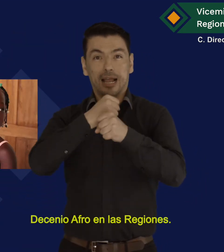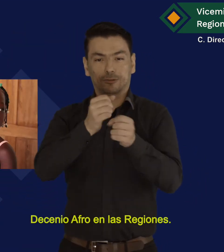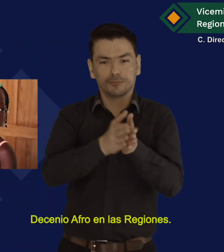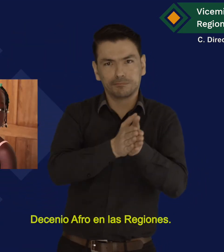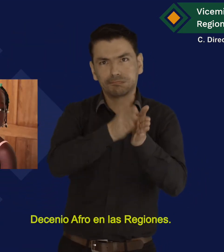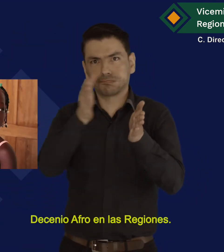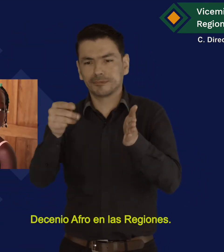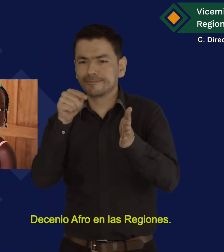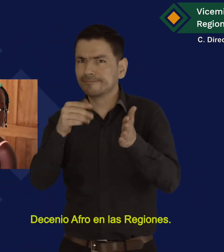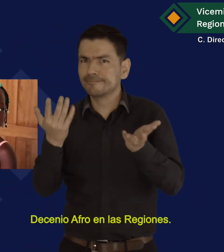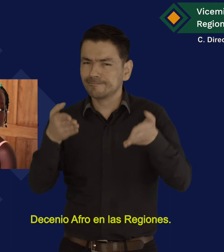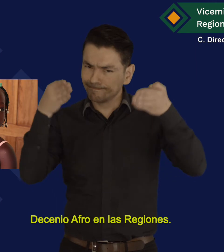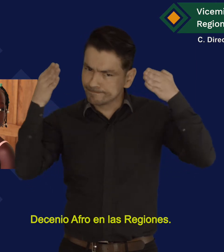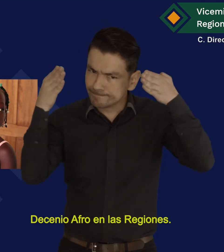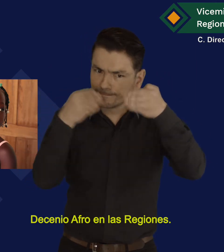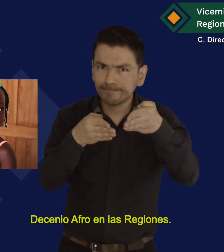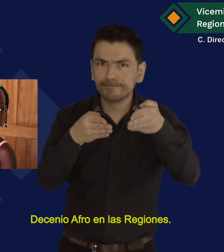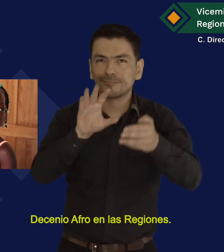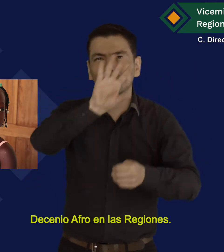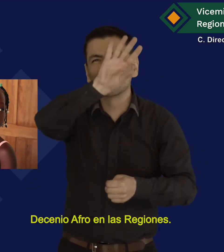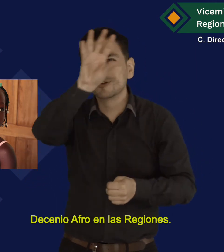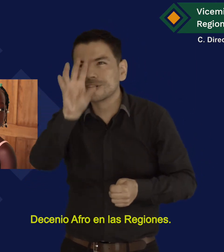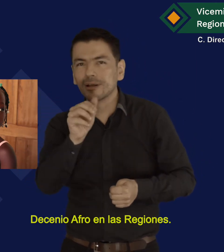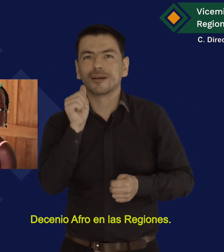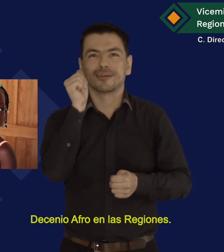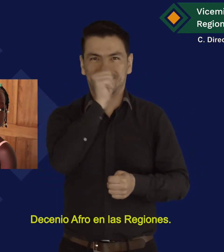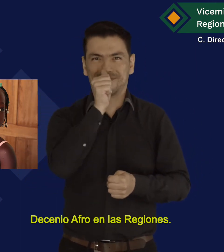Decenio afro en las regiones